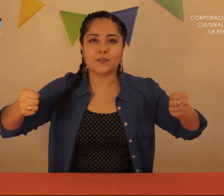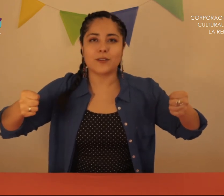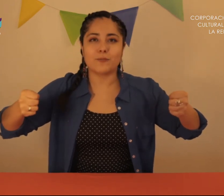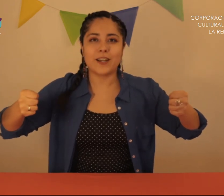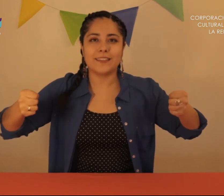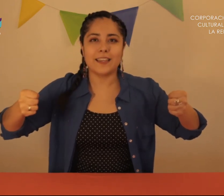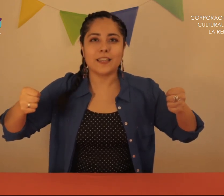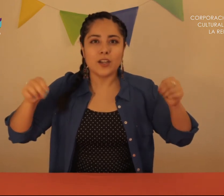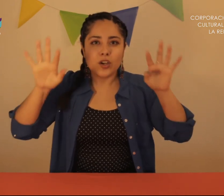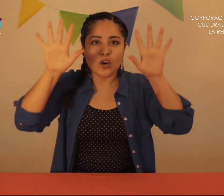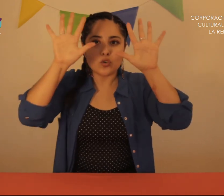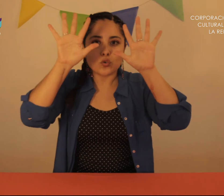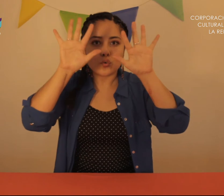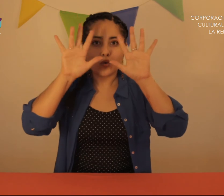su puerta Y ¡Uf!